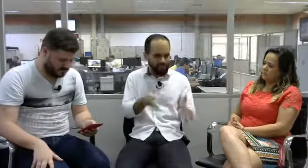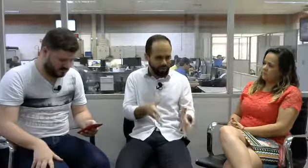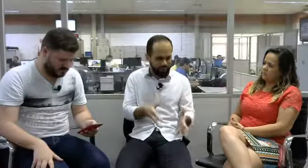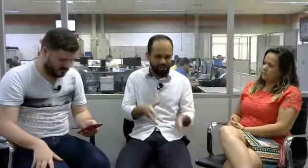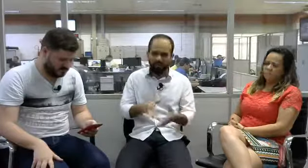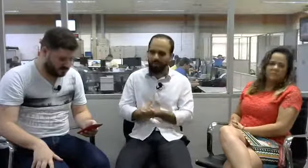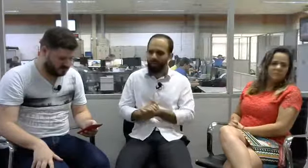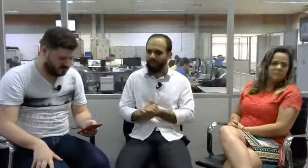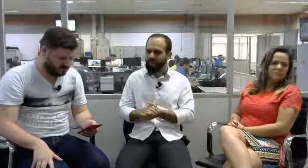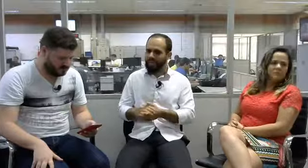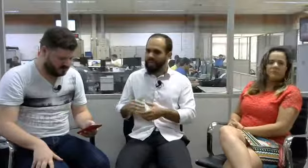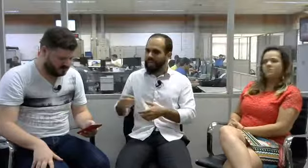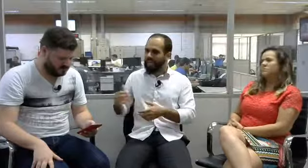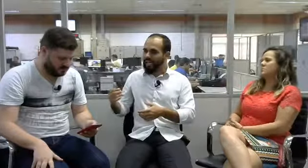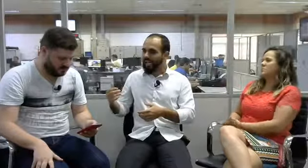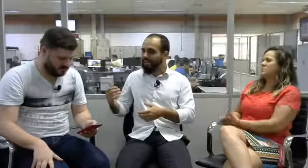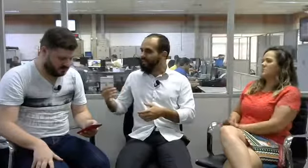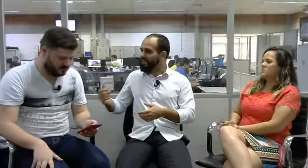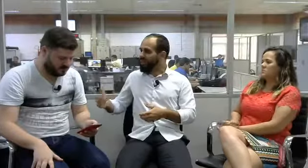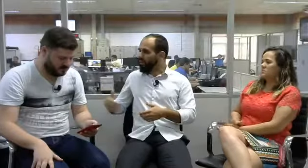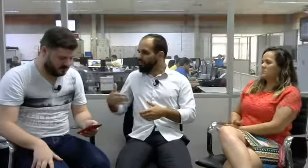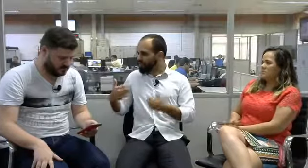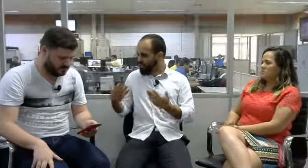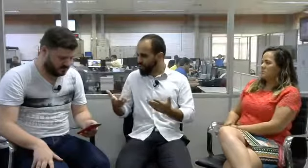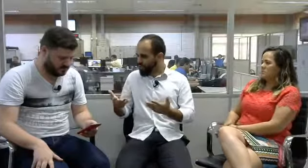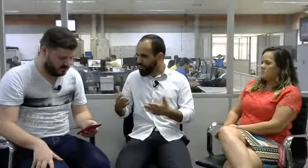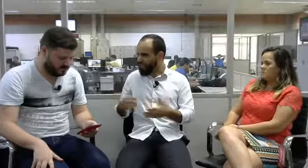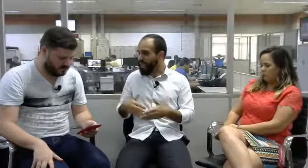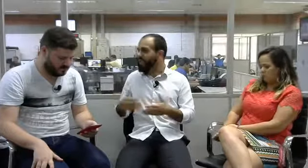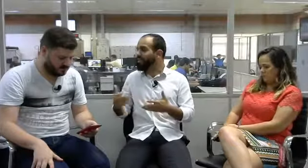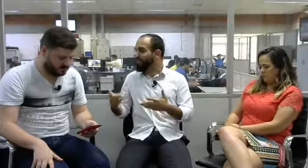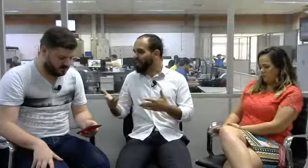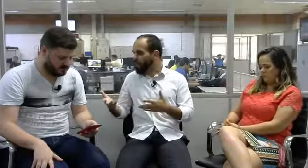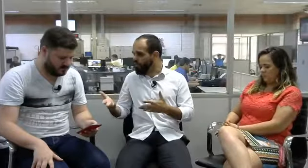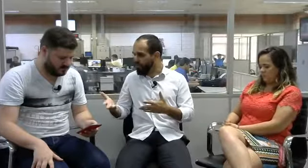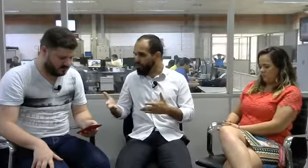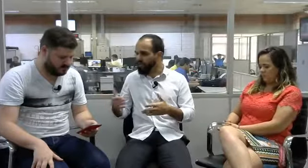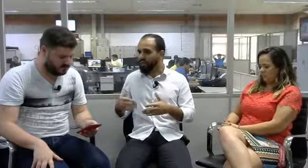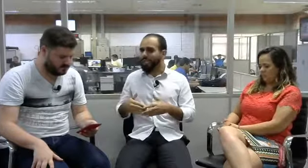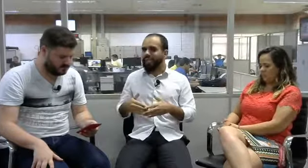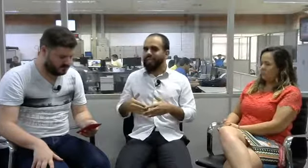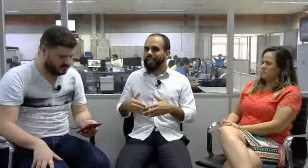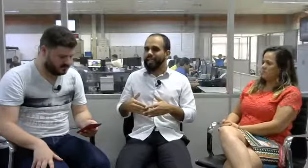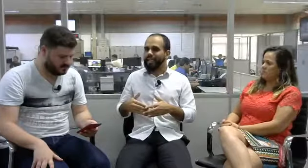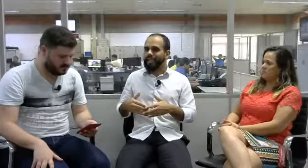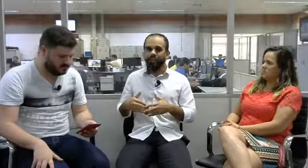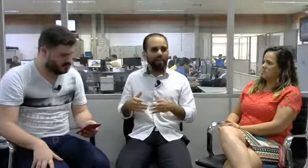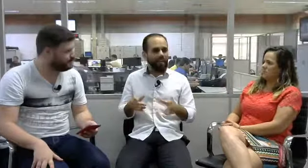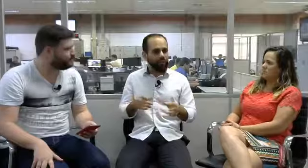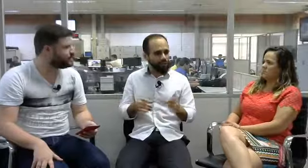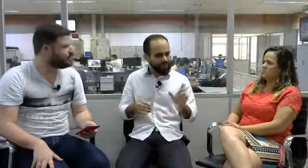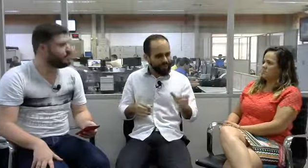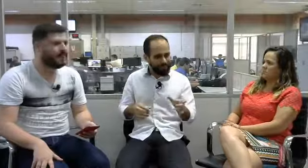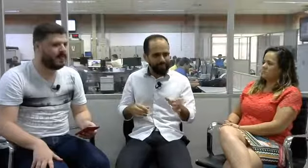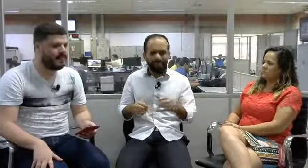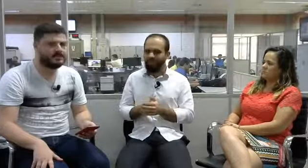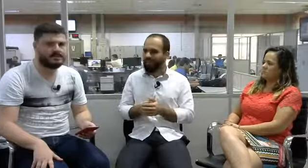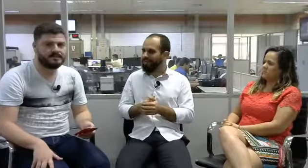cumpre esse papel. Existem outros surdos que não nasceram surdos e não ficaram surdos nessa primeira infância,